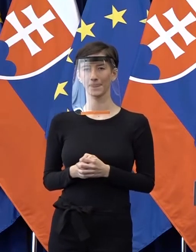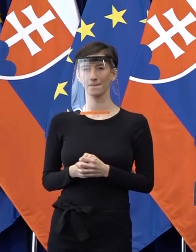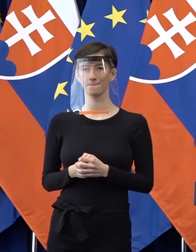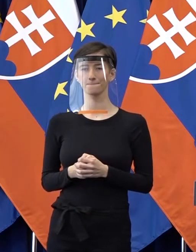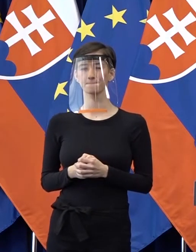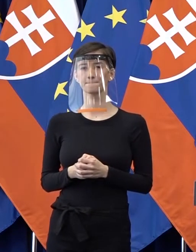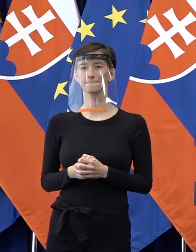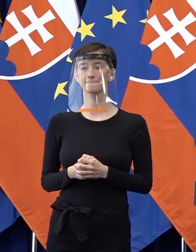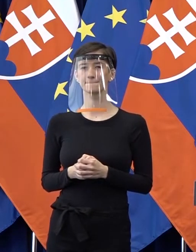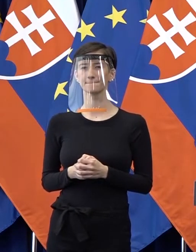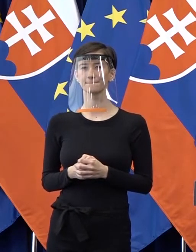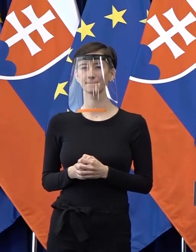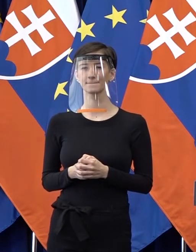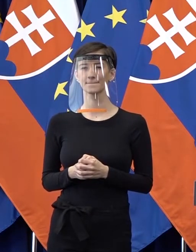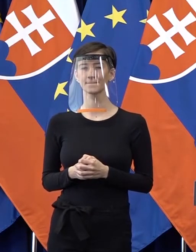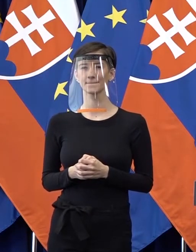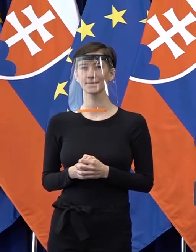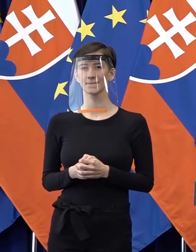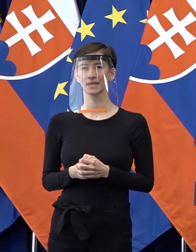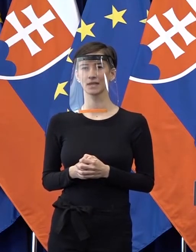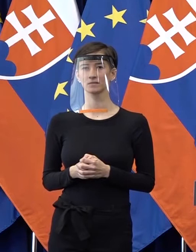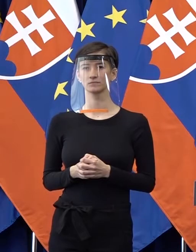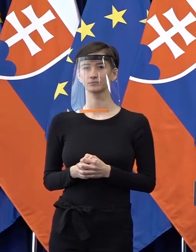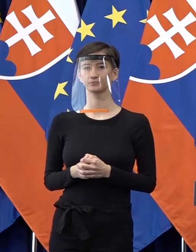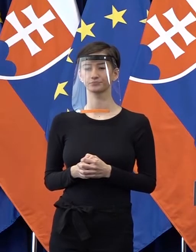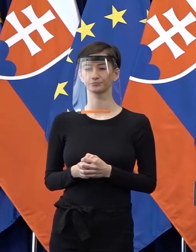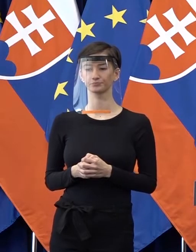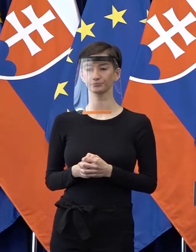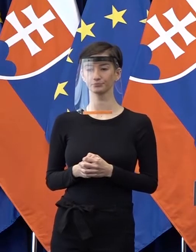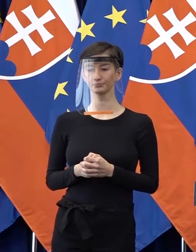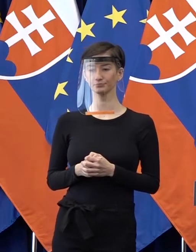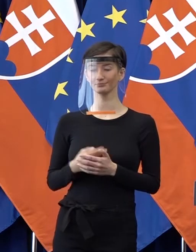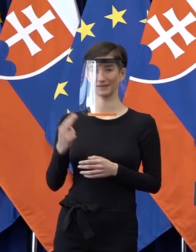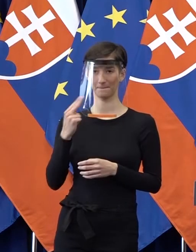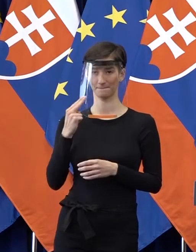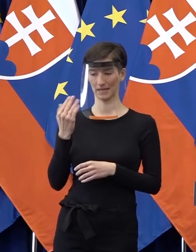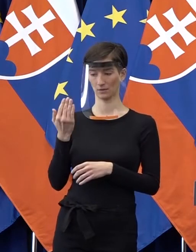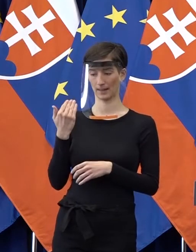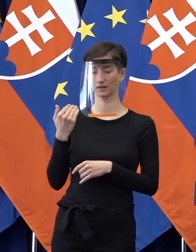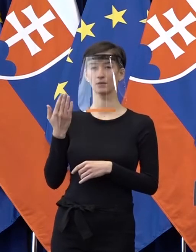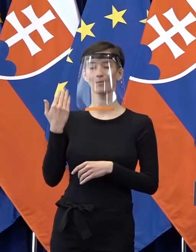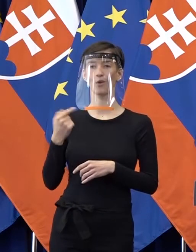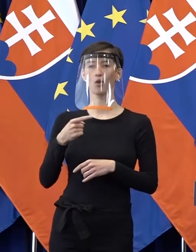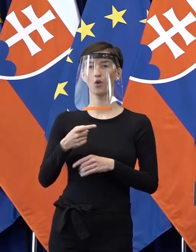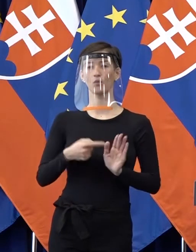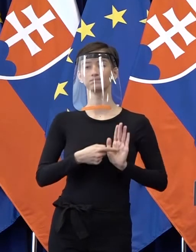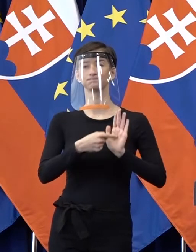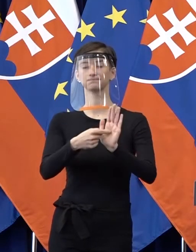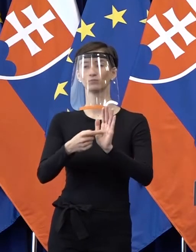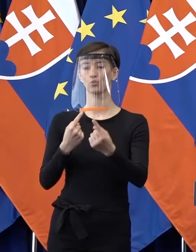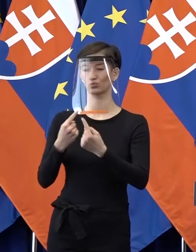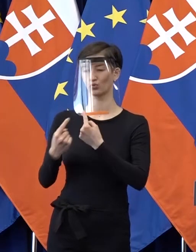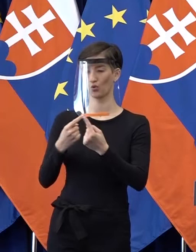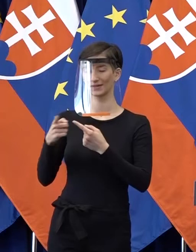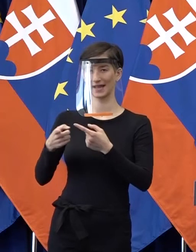Trošku uvediem. My piatok sme prezentovali, že sme uzavreli dohodu so Slovenskou bankovou asociáciou o tom, ako